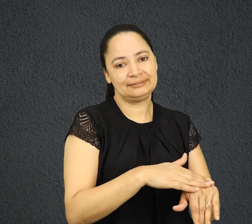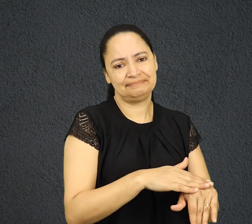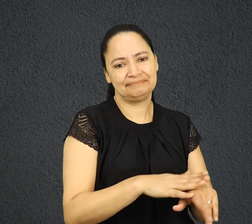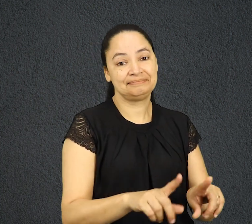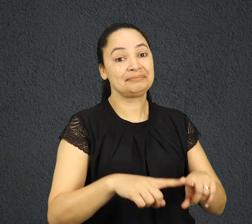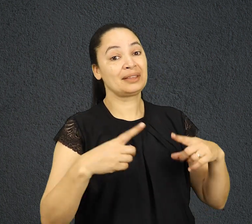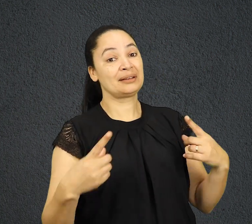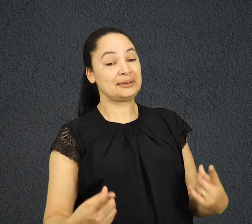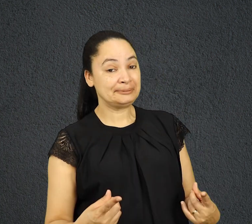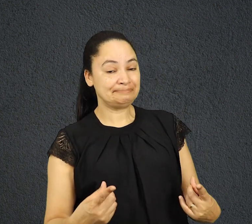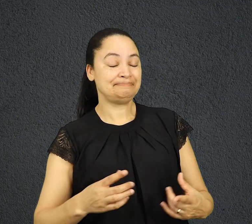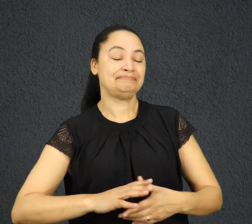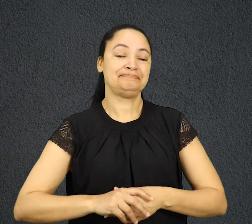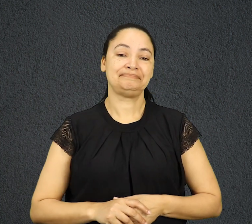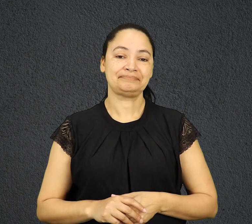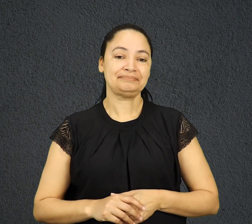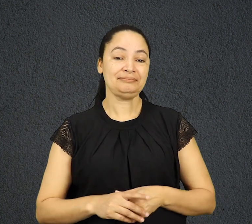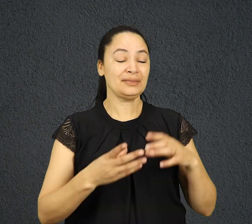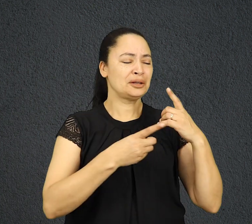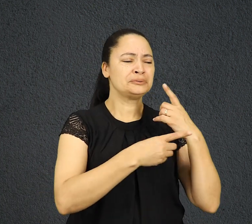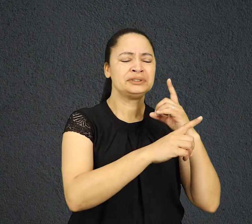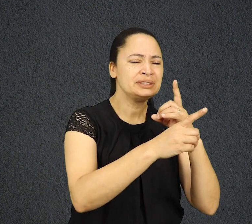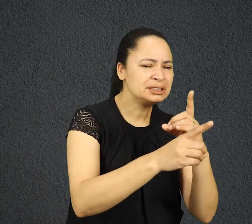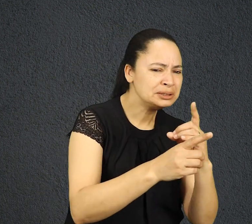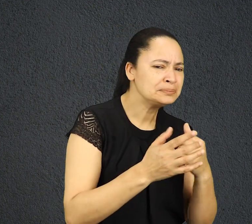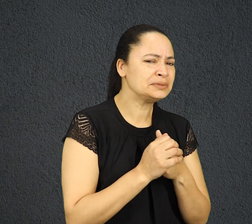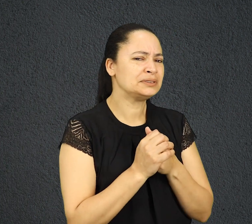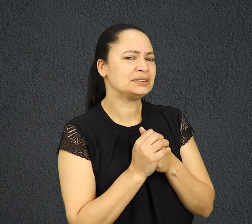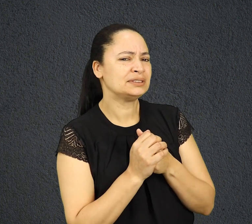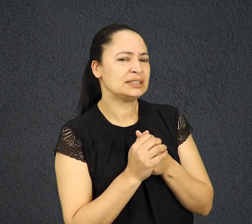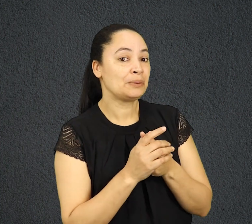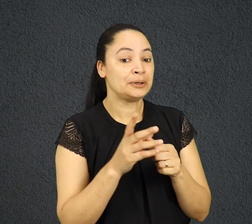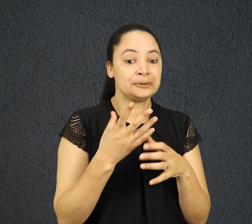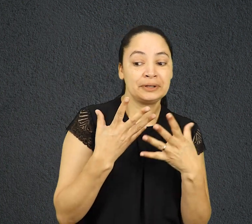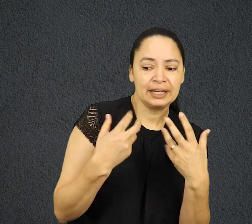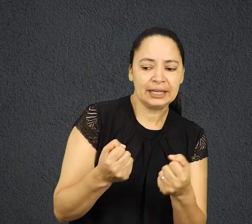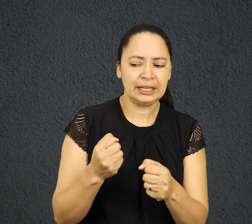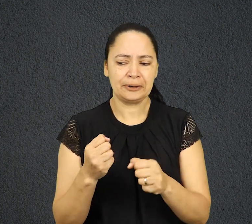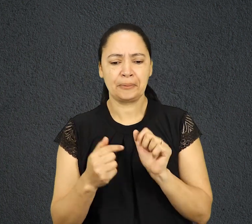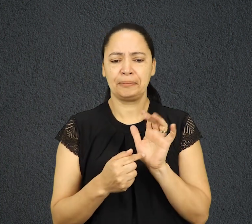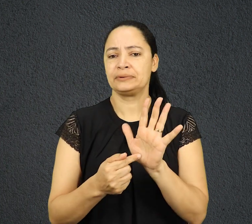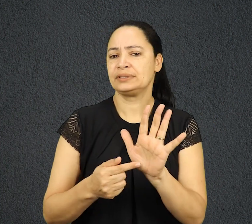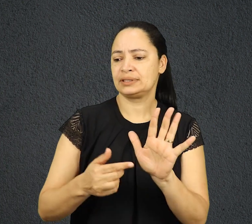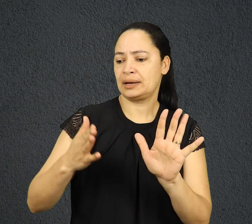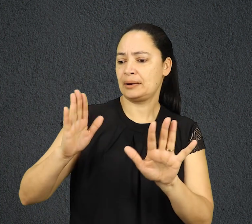Considerando esse pano de fundo judaico, os discípulos, ao lutarem por alguma posição hierárquica, não estavam